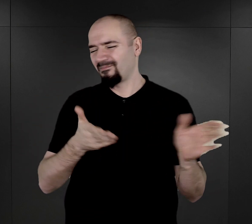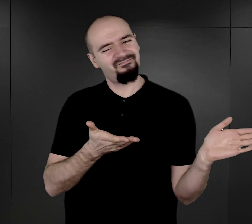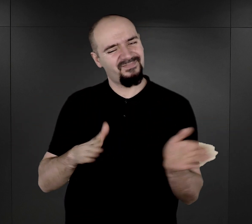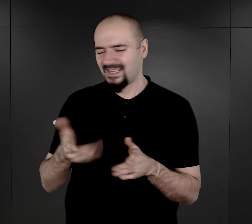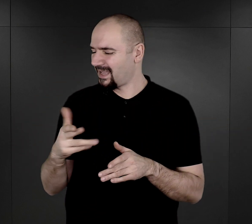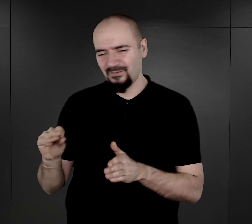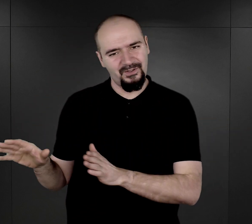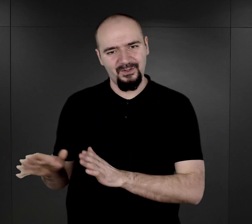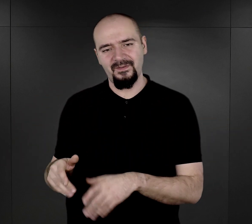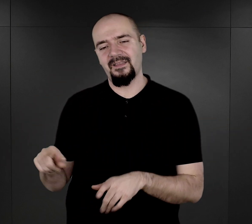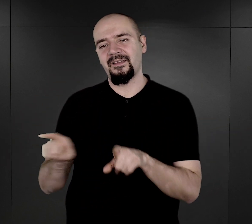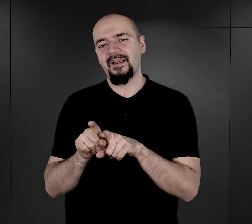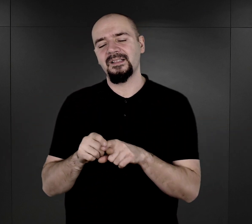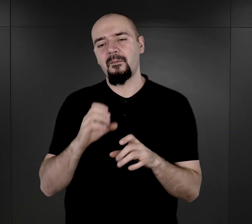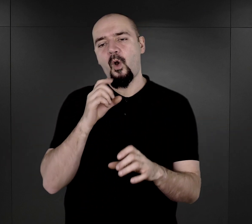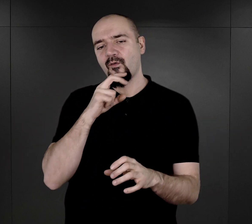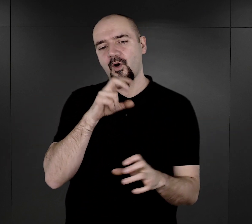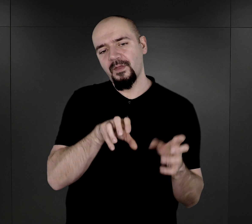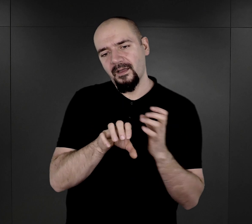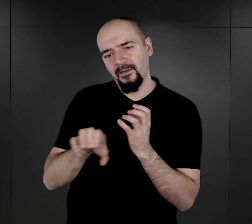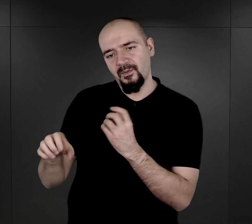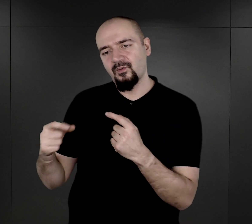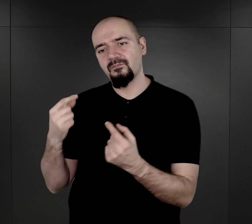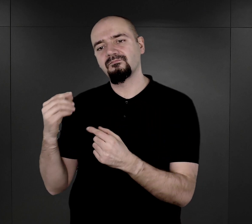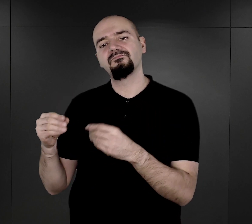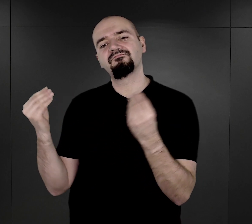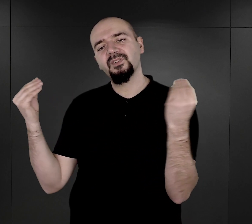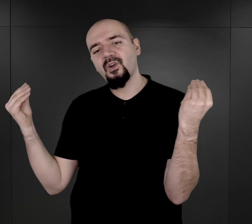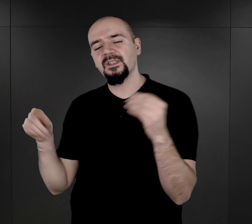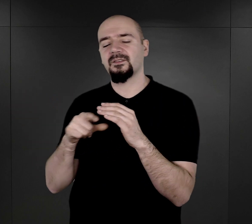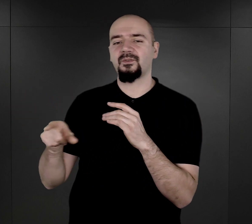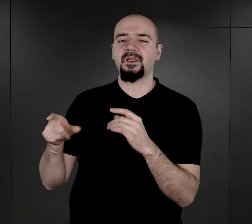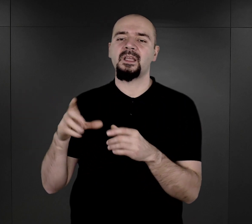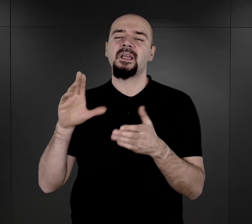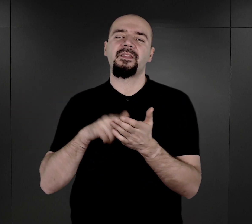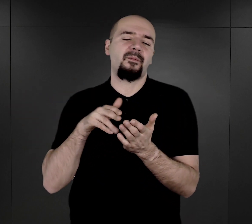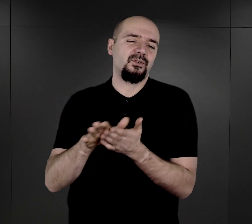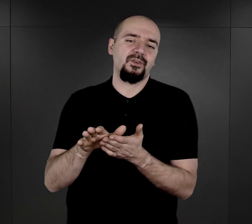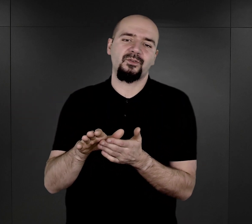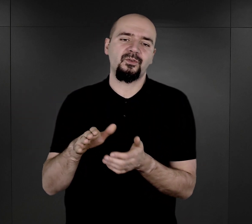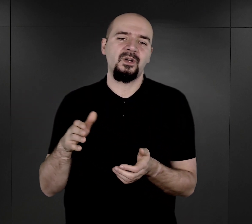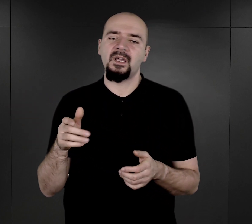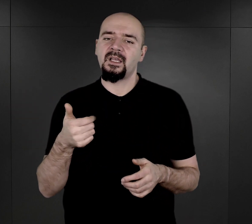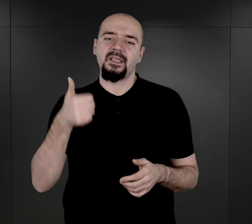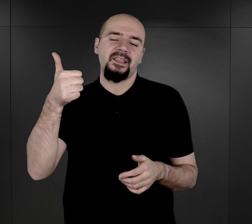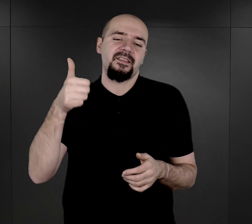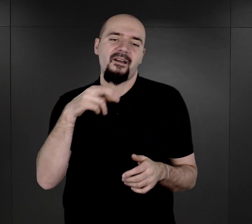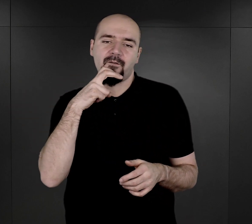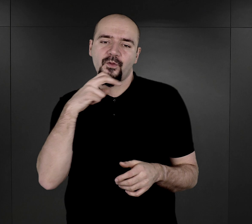doprowadzenie wody to był proces, który trwał. W związku z tym na początku właściwie jedyna woda, która tam się pojawiała,